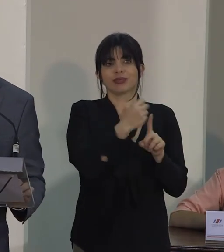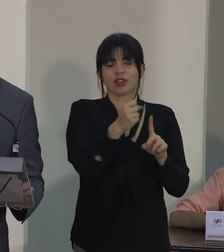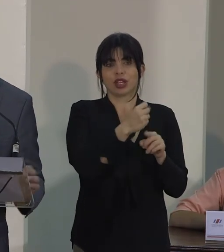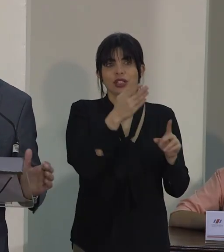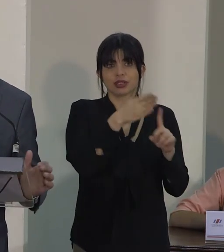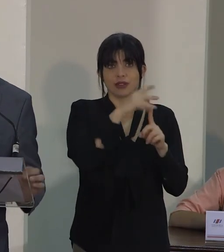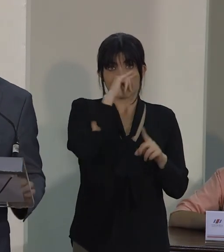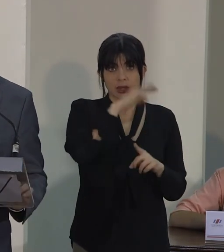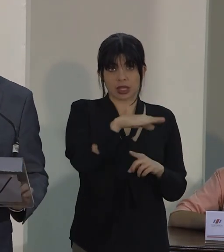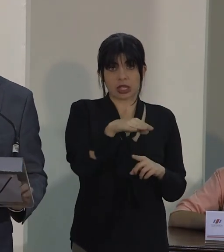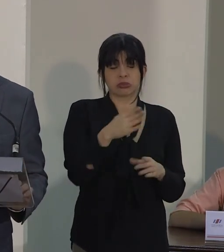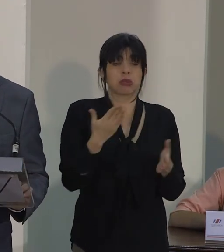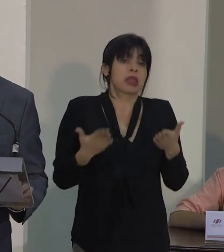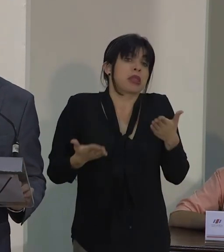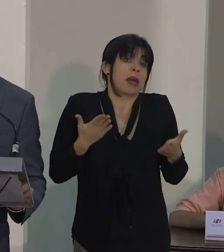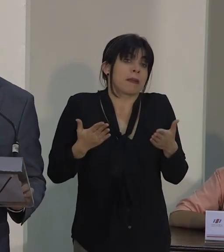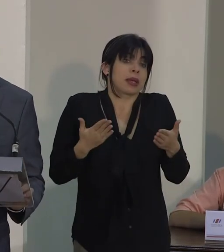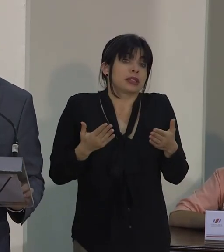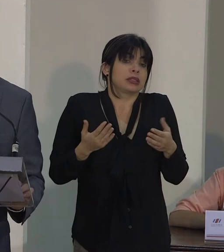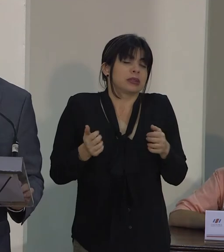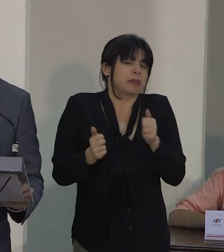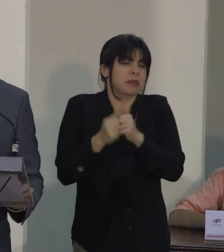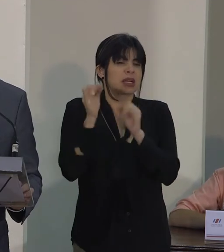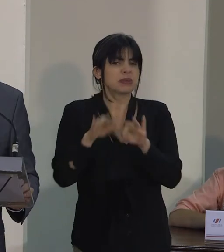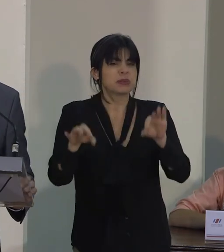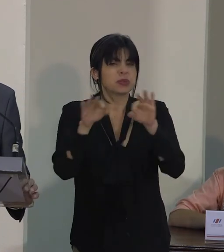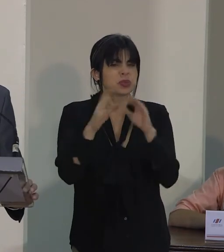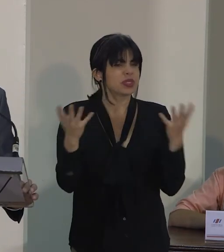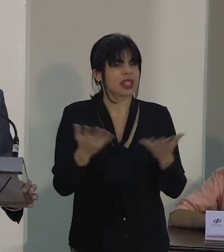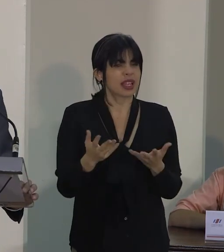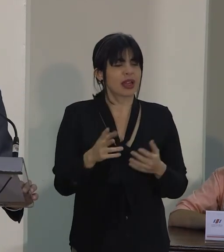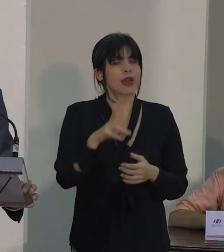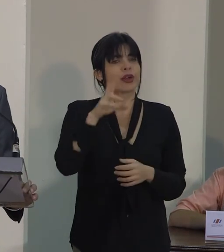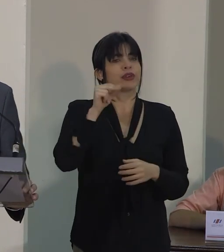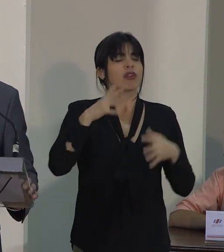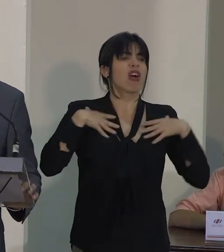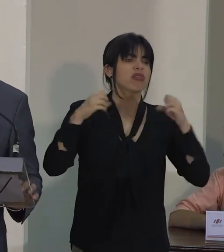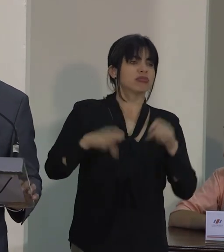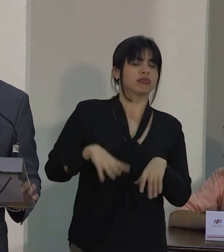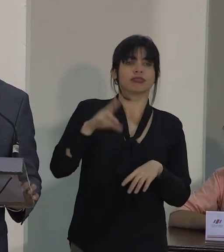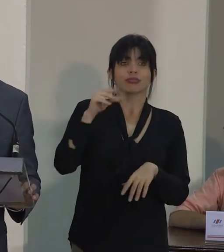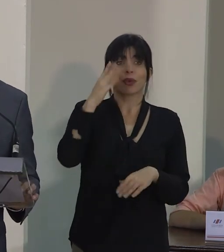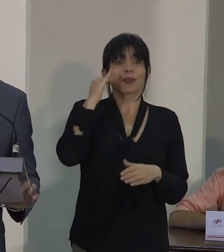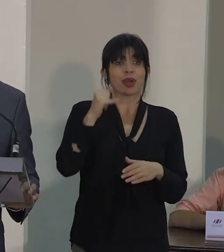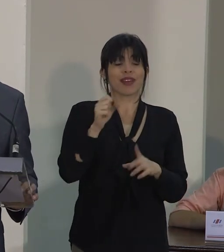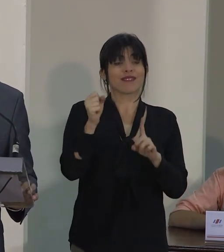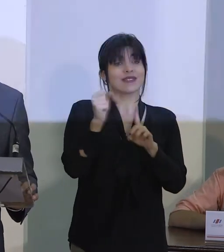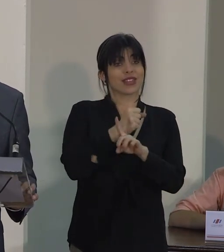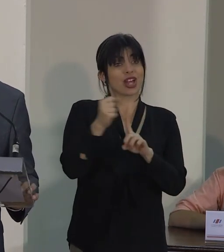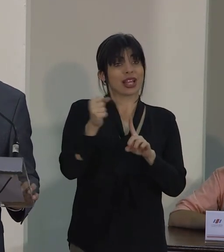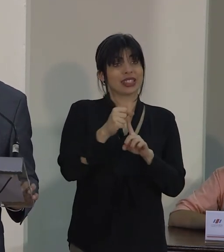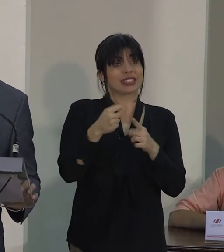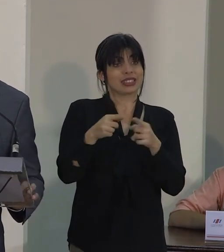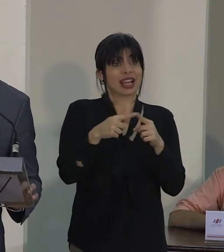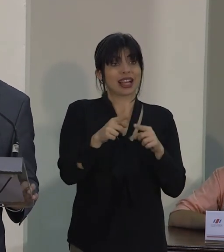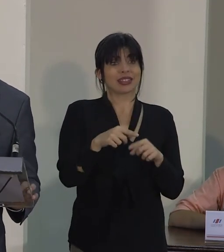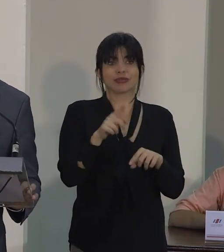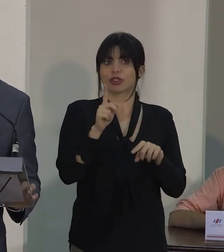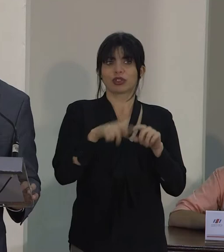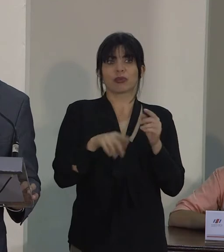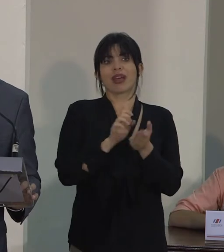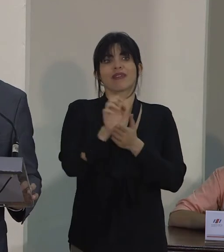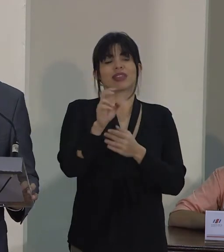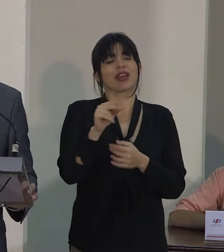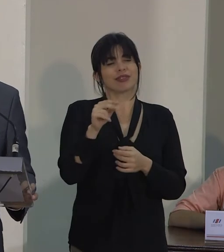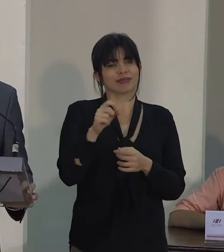niñez. Y tal vez lo más importante es no darnos por vencido porque las violencias no son inevitables.